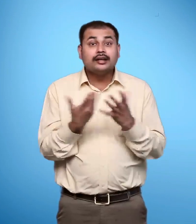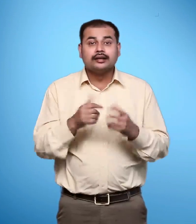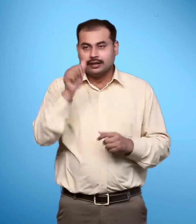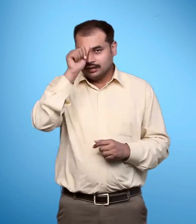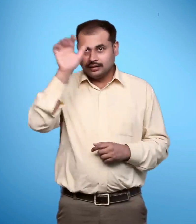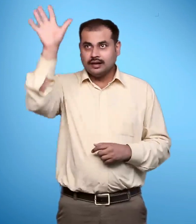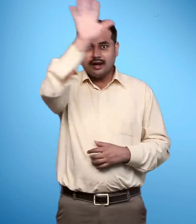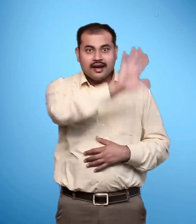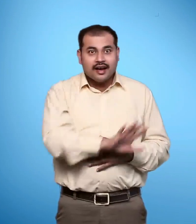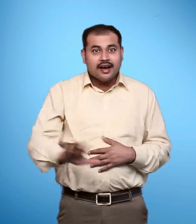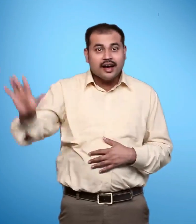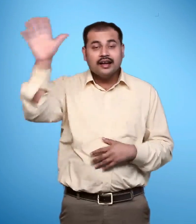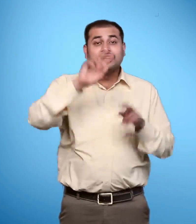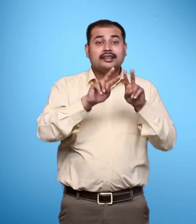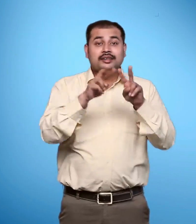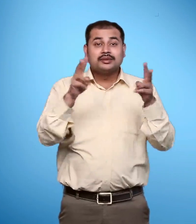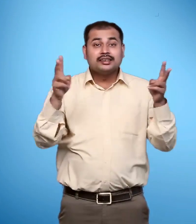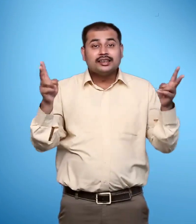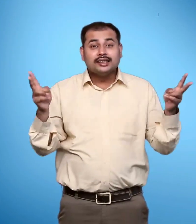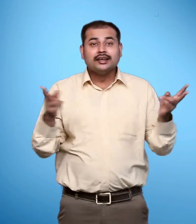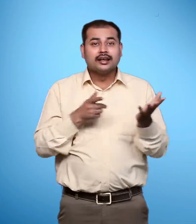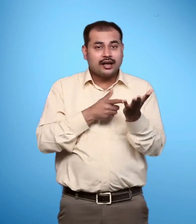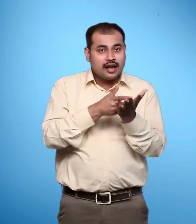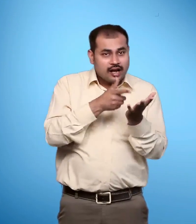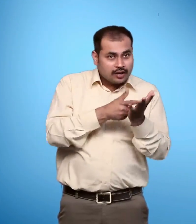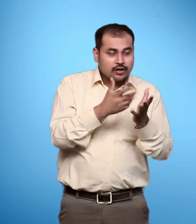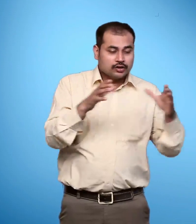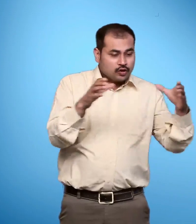हमारे देश में अनेक ऐसे कस्बे गाउं